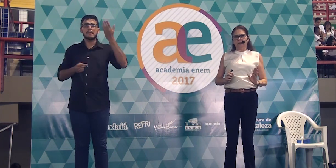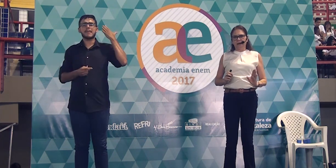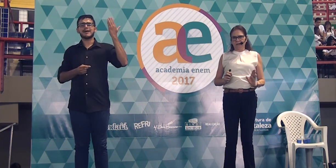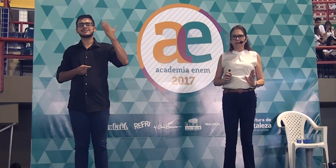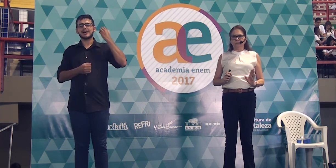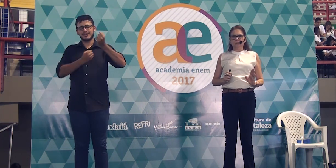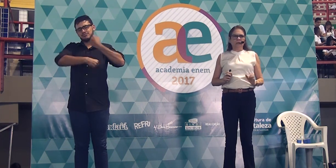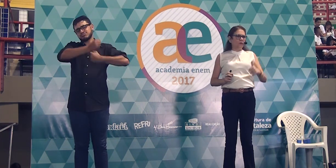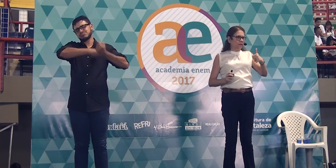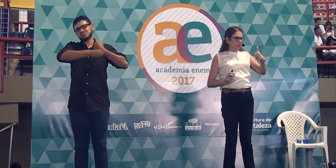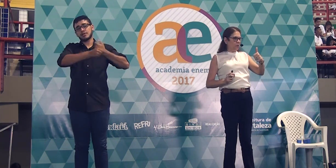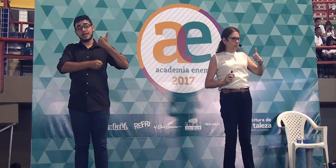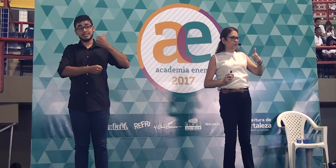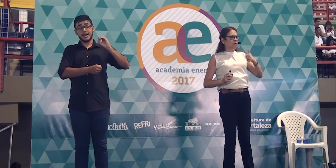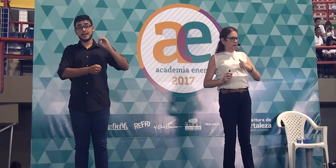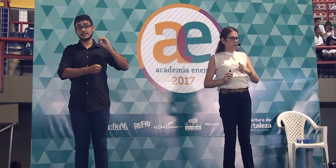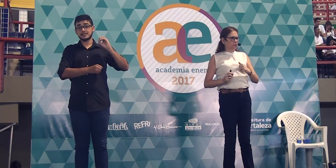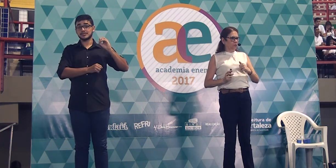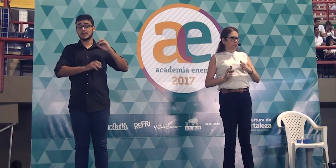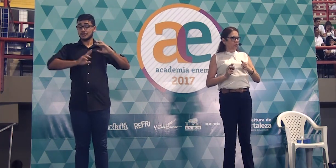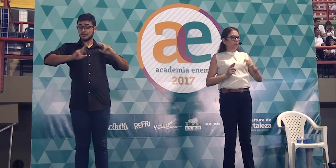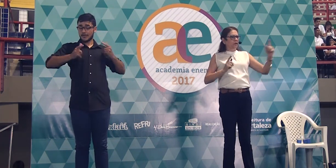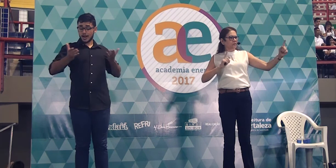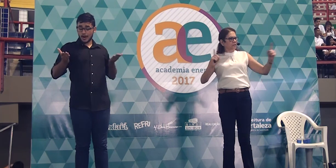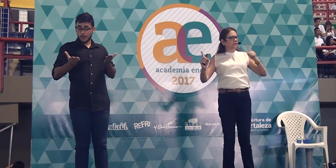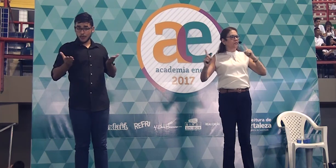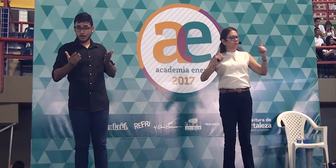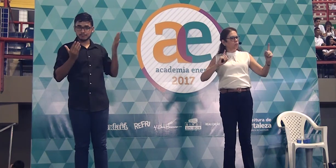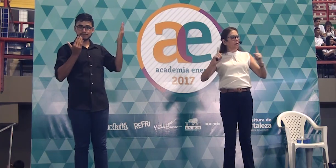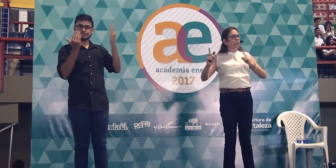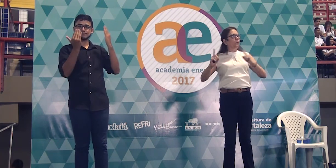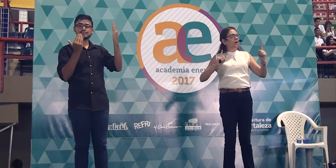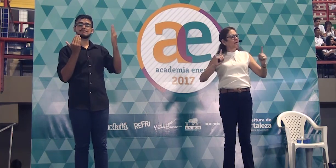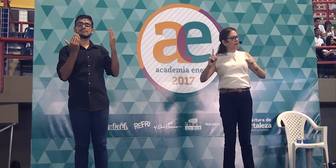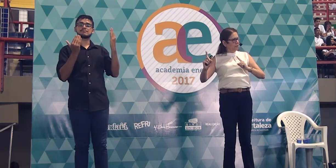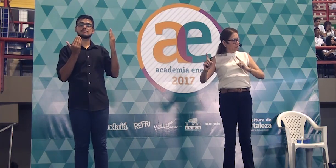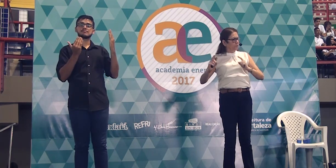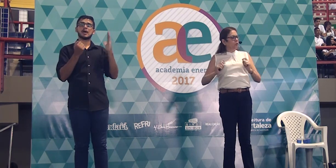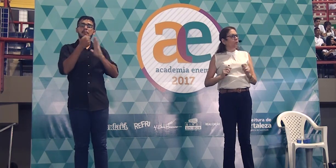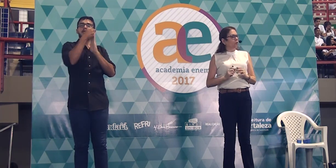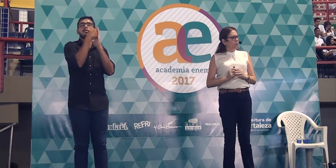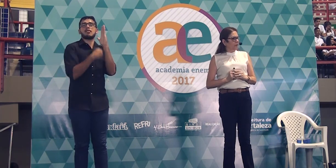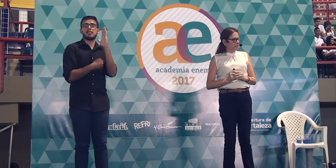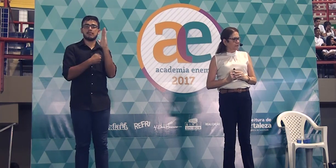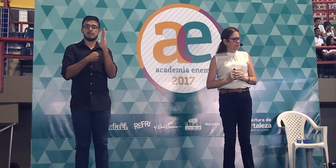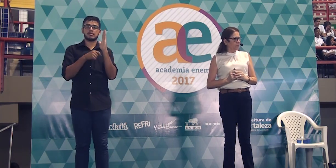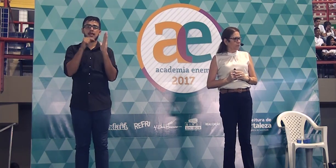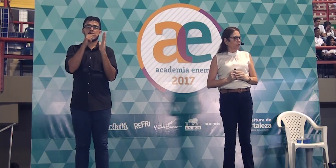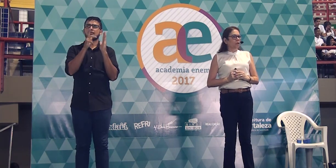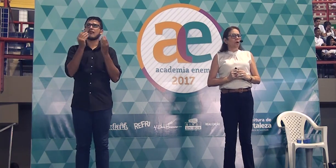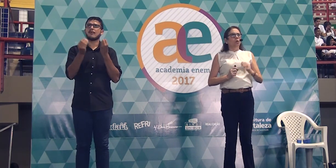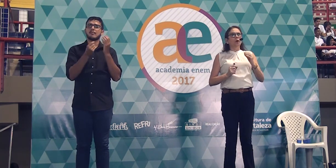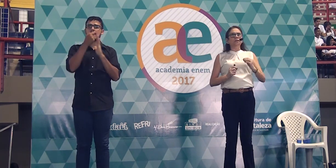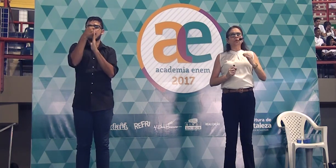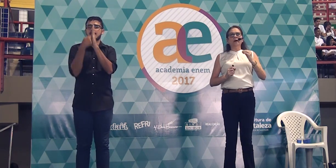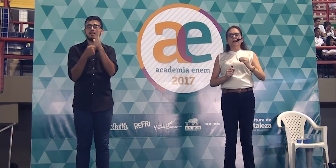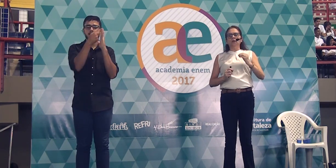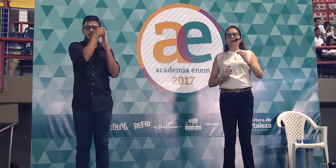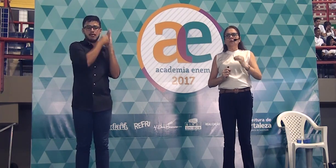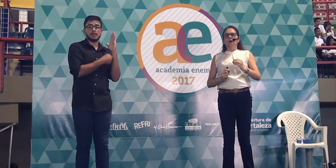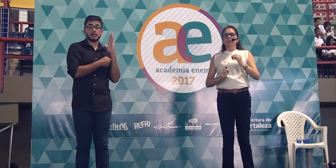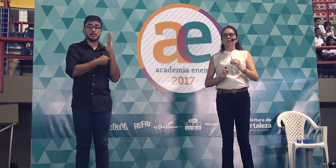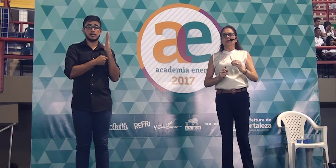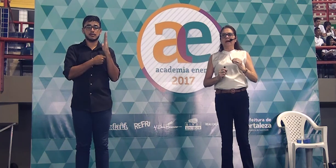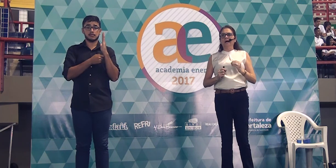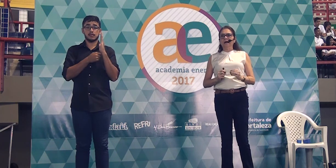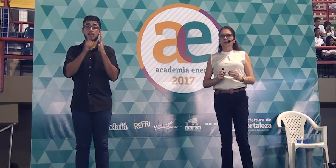década atrás. Aí o atualmente está correto. Porque você está fazendo um paralelo, uma comparação. Quando é